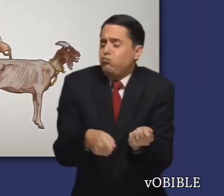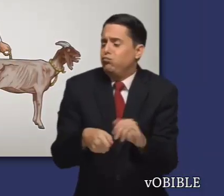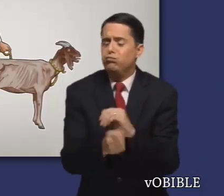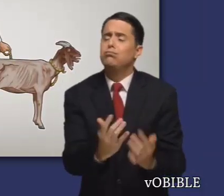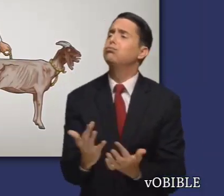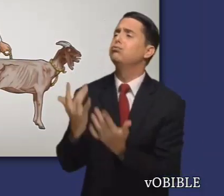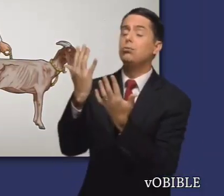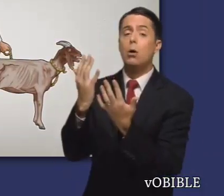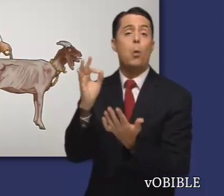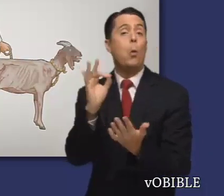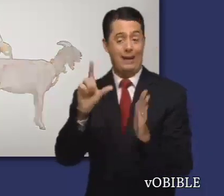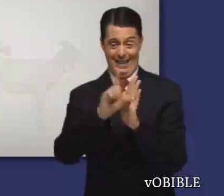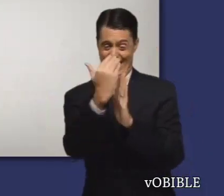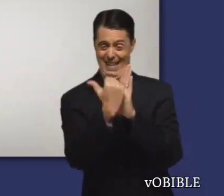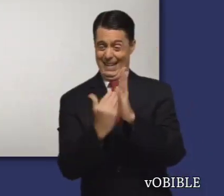explicaciones.